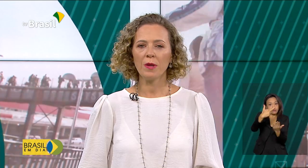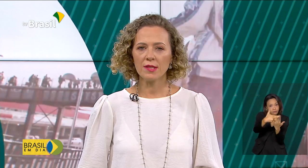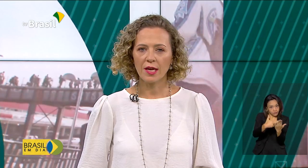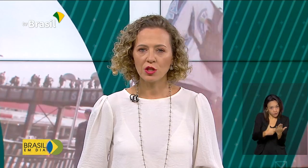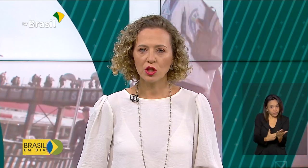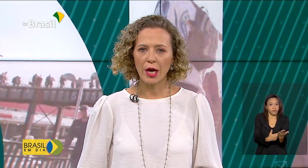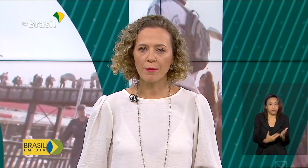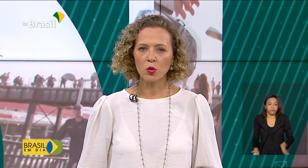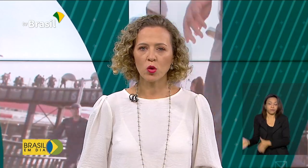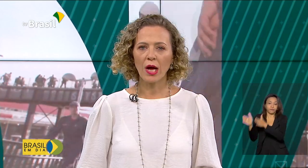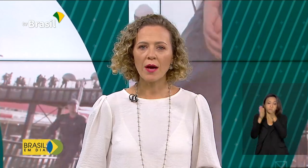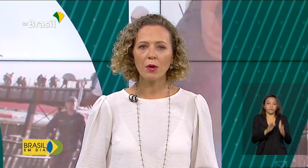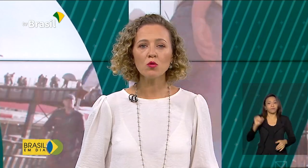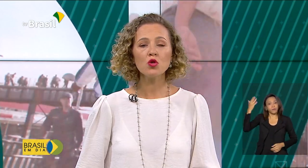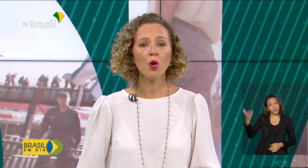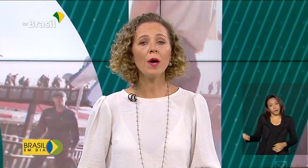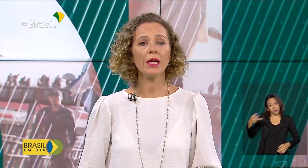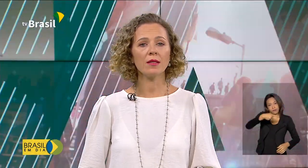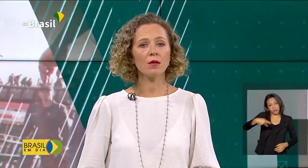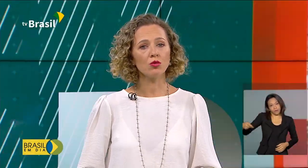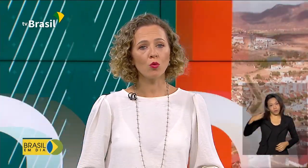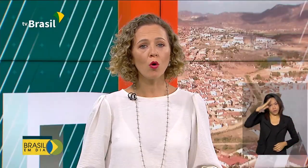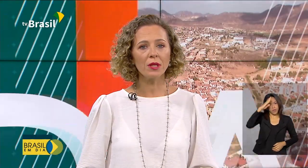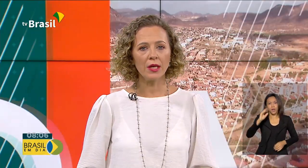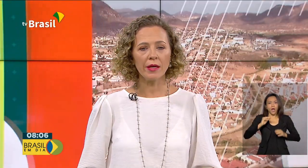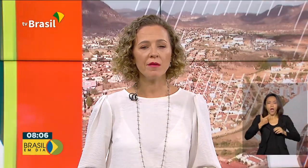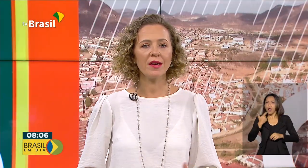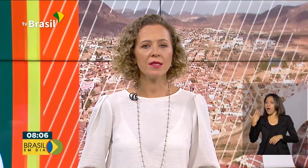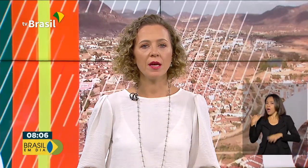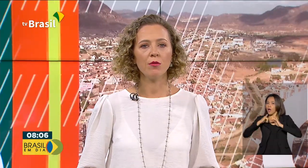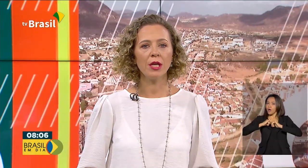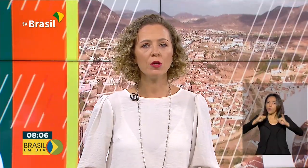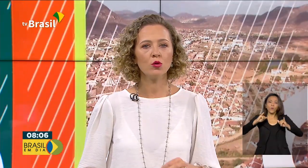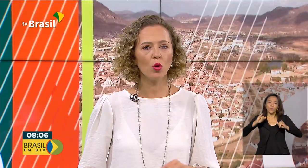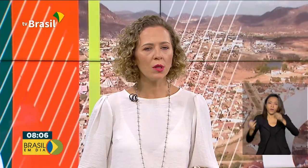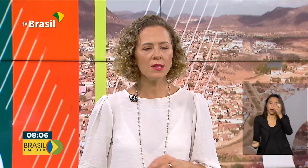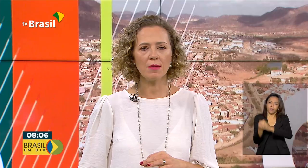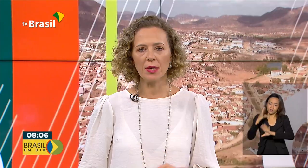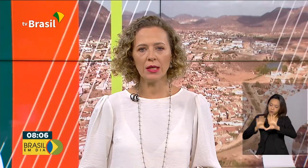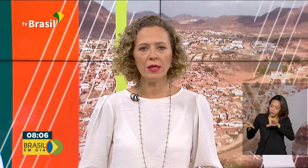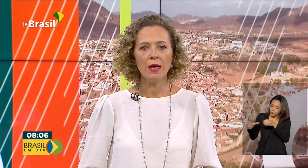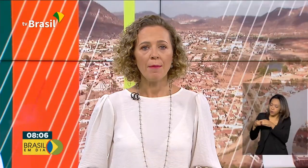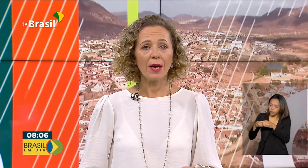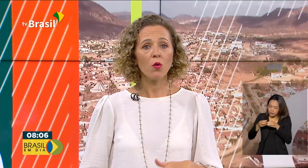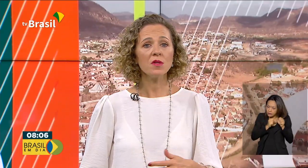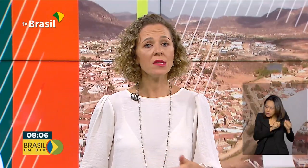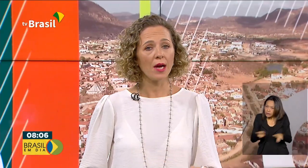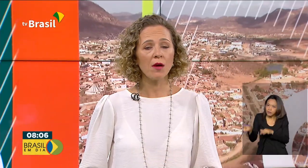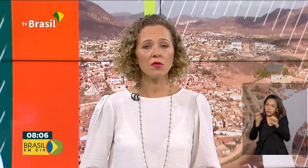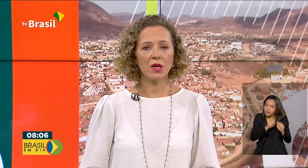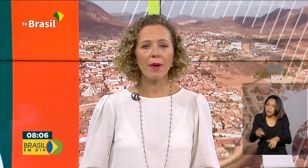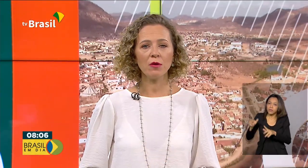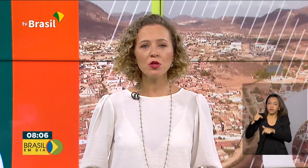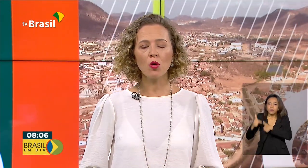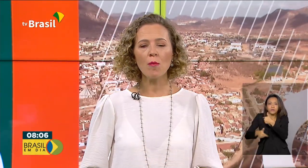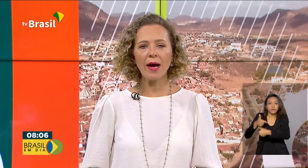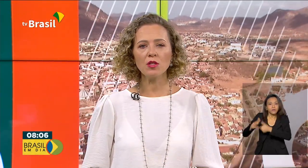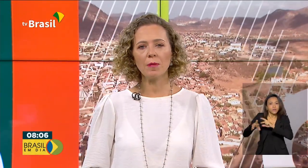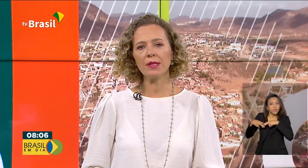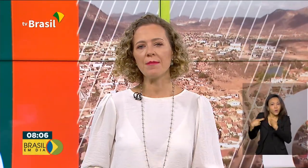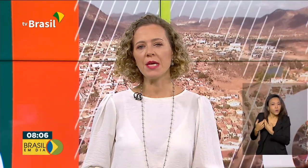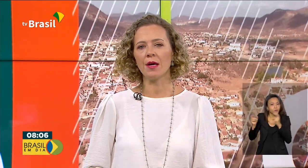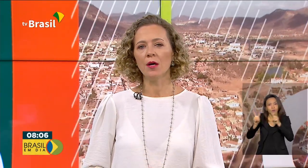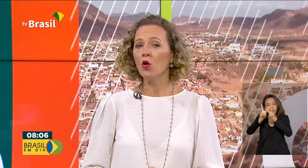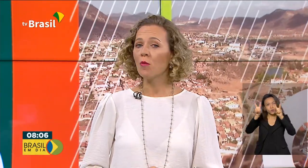E o presidente Jair Bolsonaro anunciou a criação de um comitê que vai se reunir toda semana para concentrar os trabalhos de